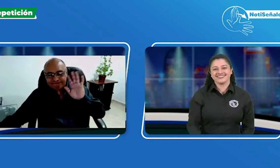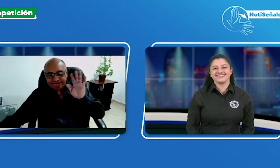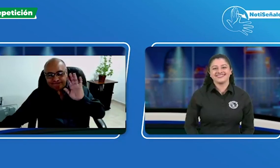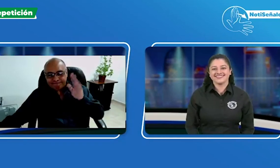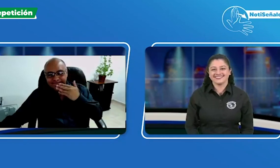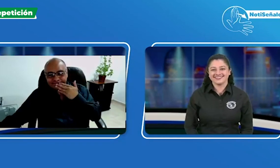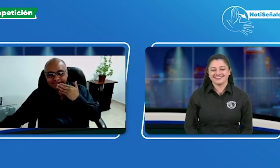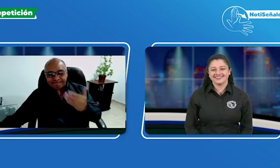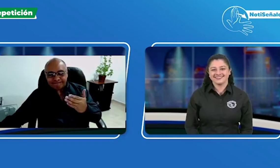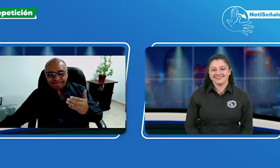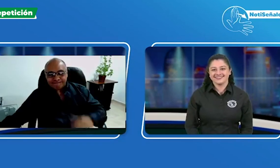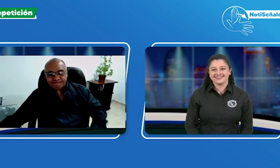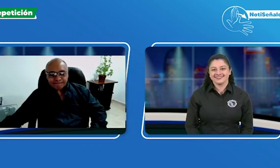luego. Gracias.